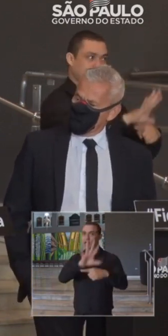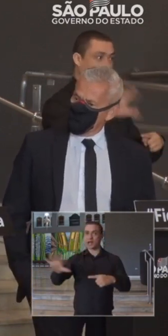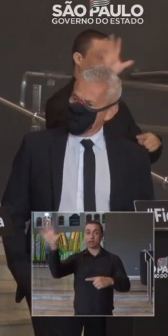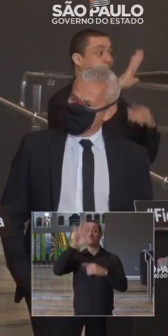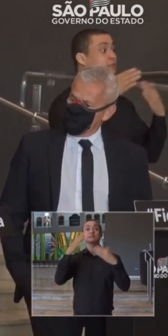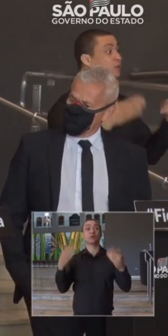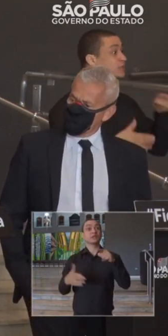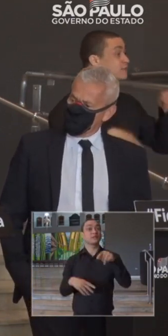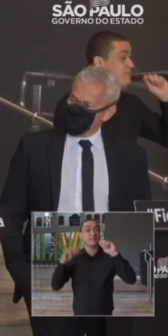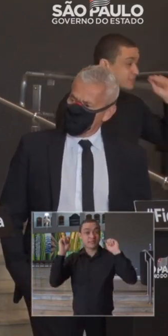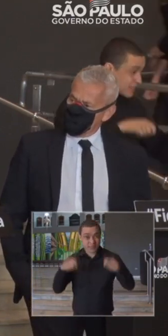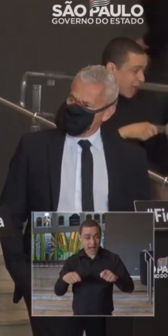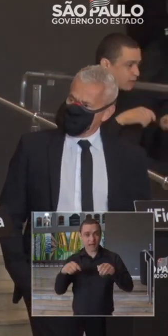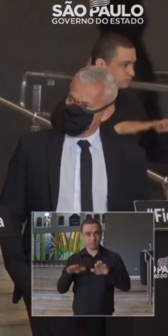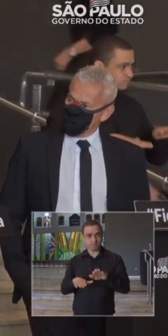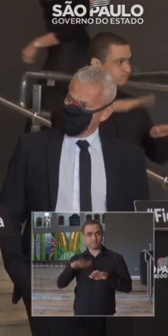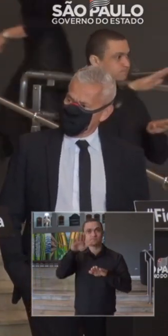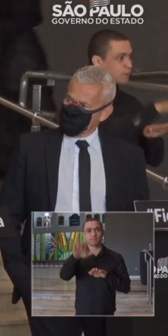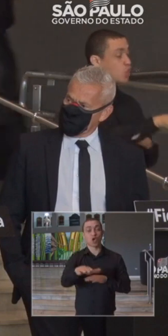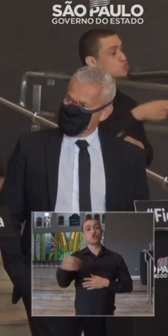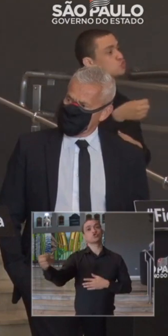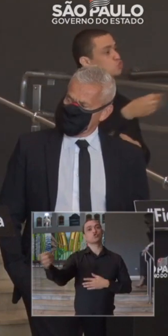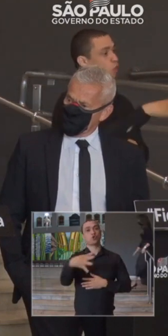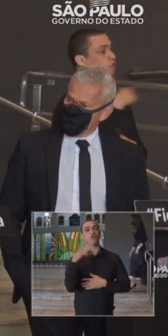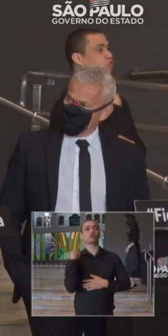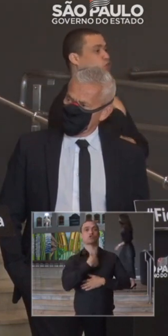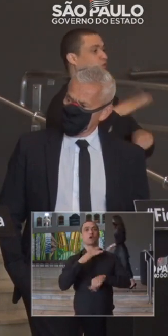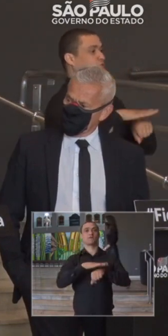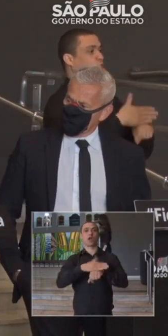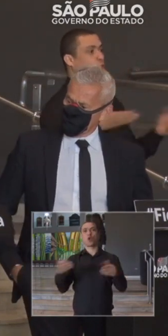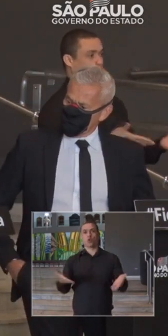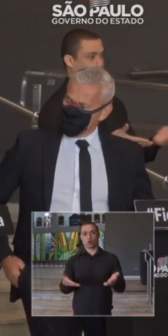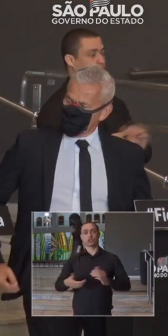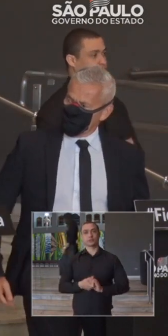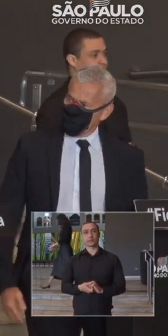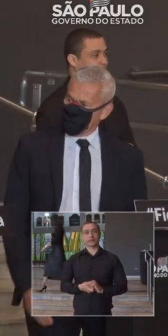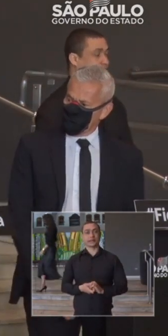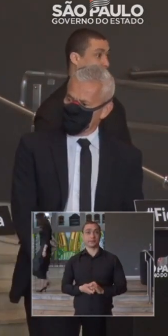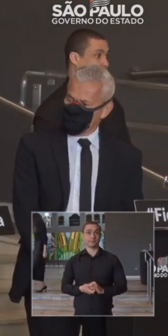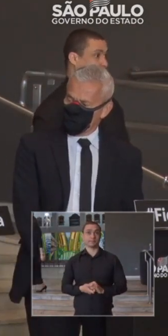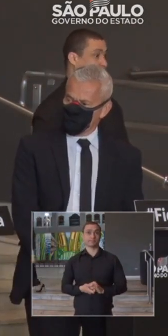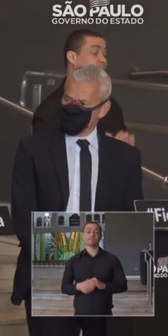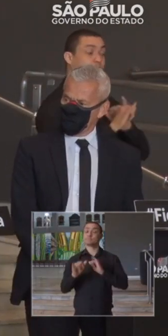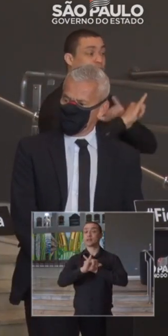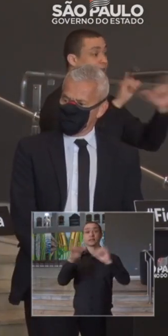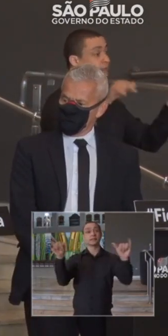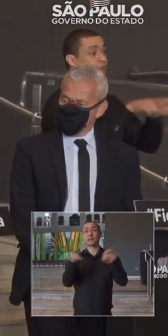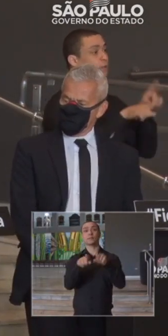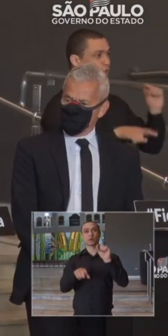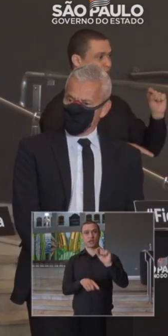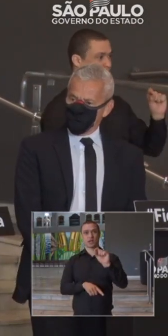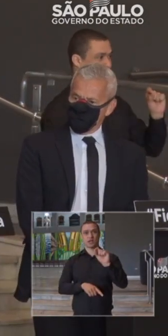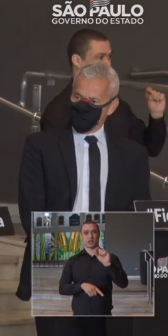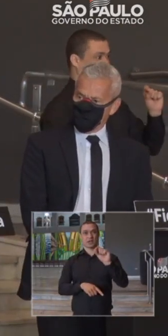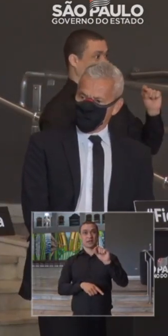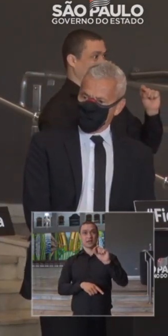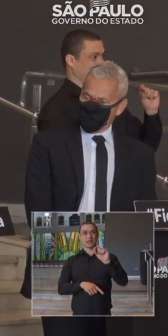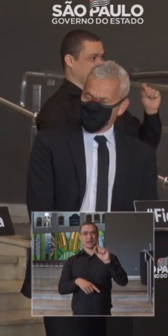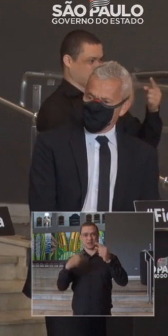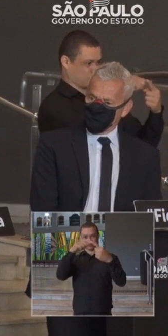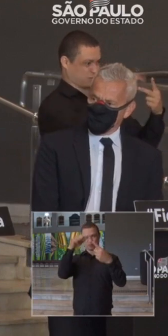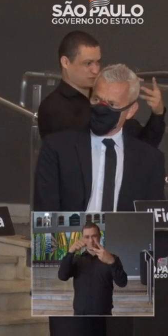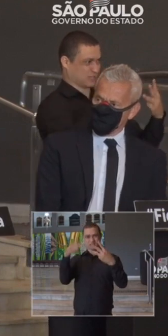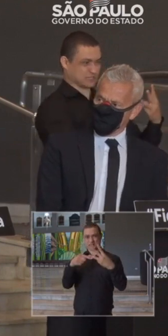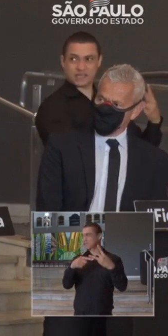que possibilita esse passo fundamental que nós estamos dando hoje. Dizer que o terceiro, e daí eu